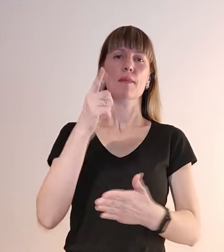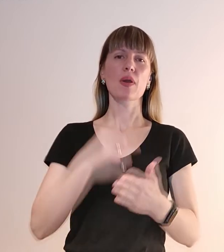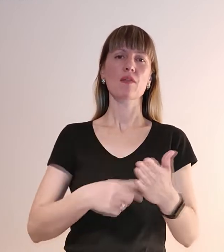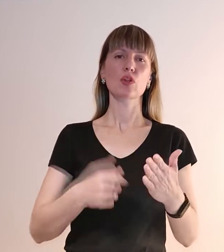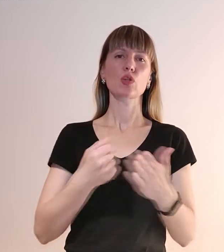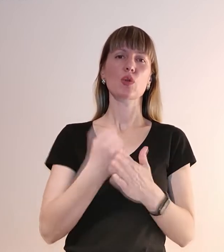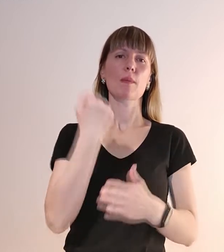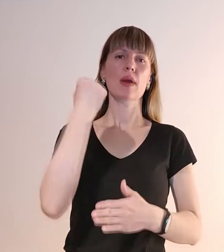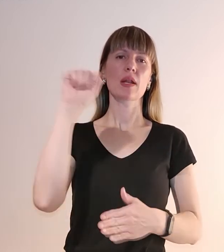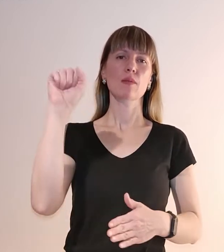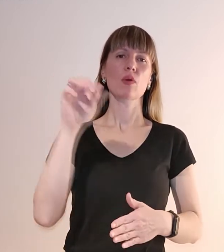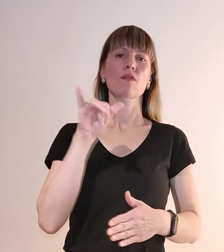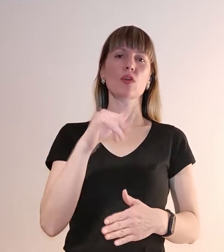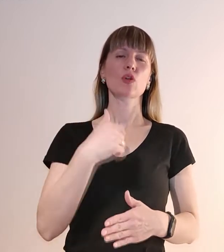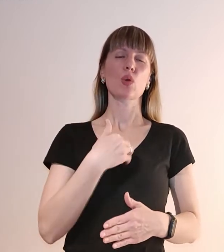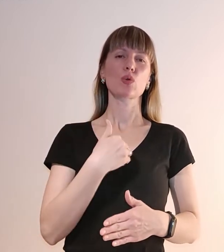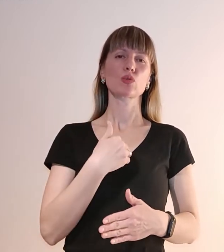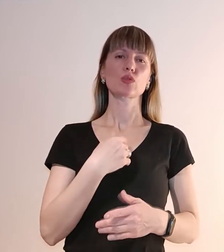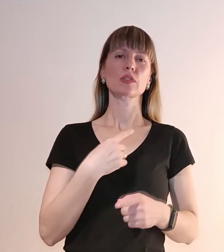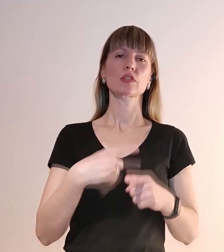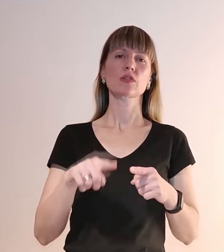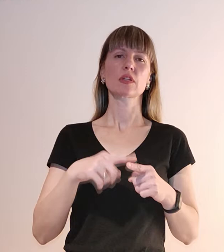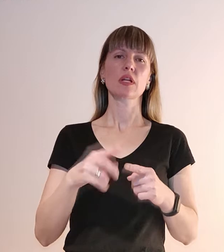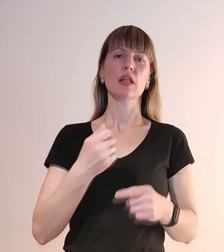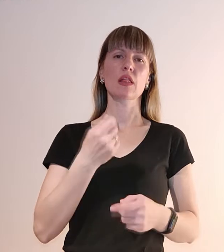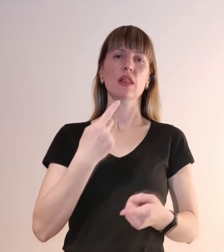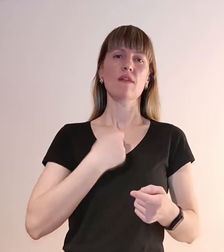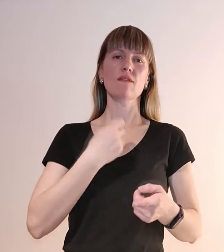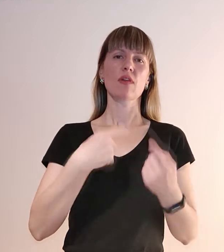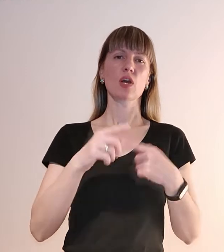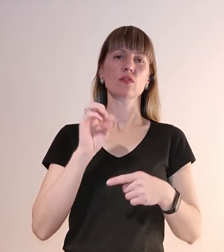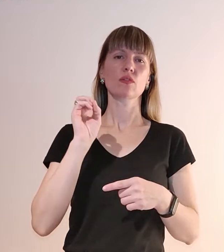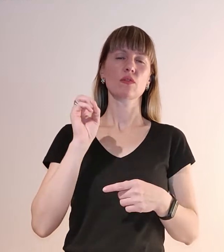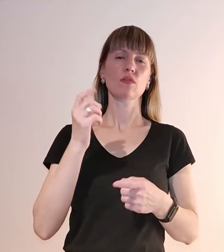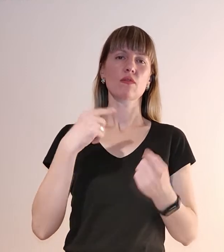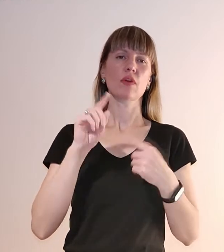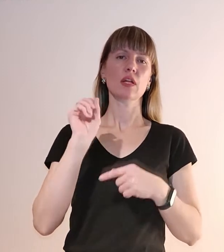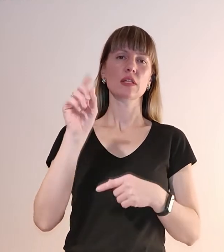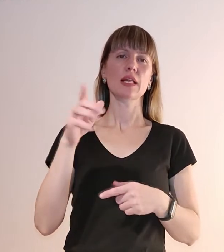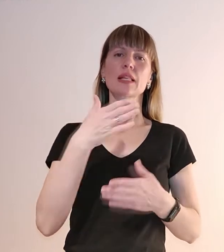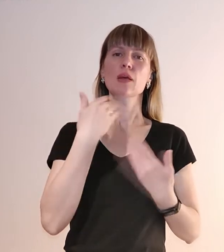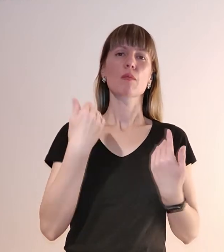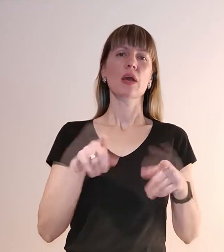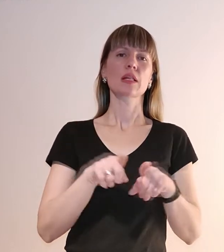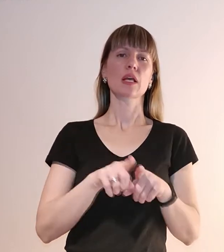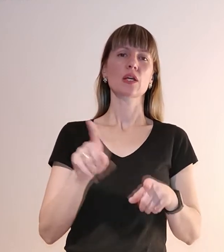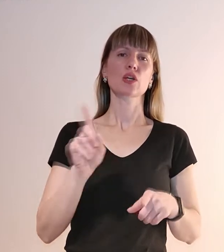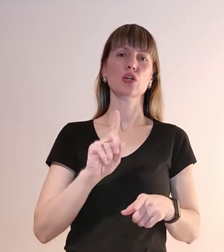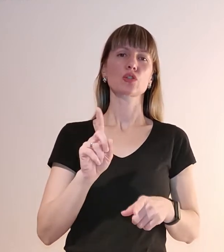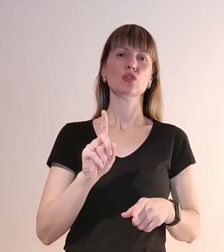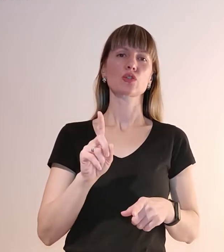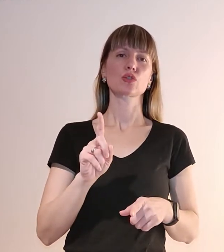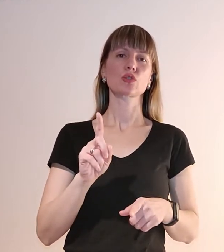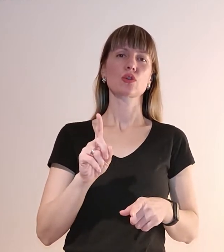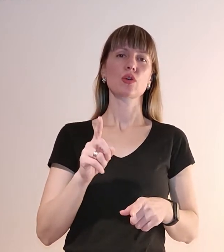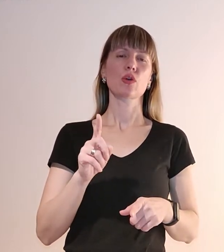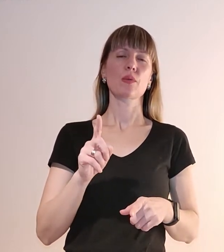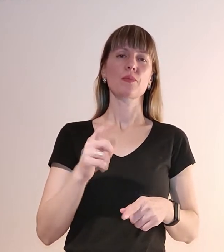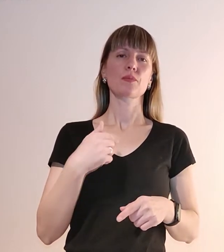перемоги, вони хочуть чим пошвидше на фронт вертатись, немає таких, що... От ми говоримо, давайте нам